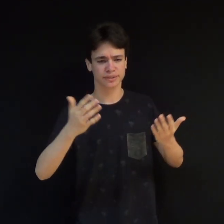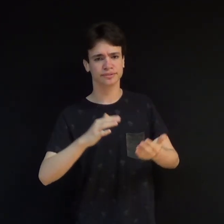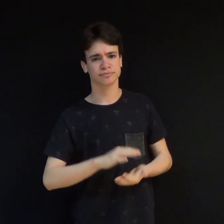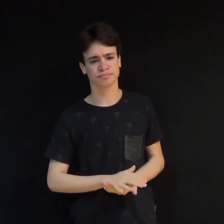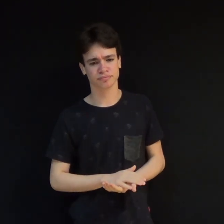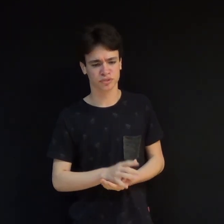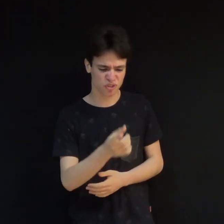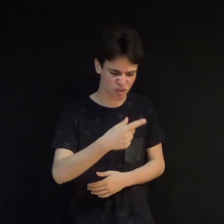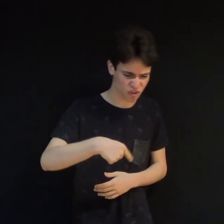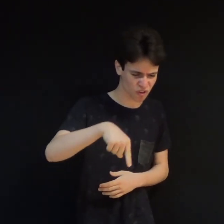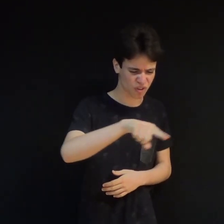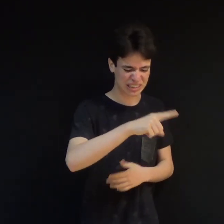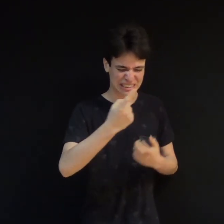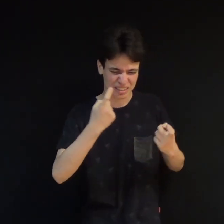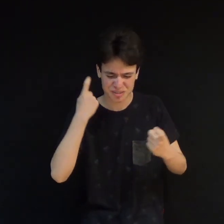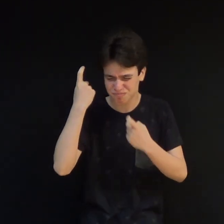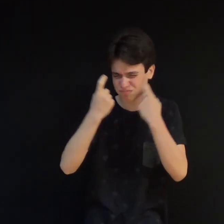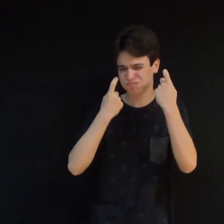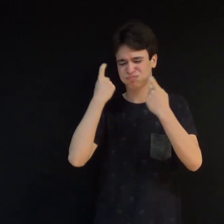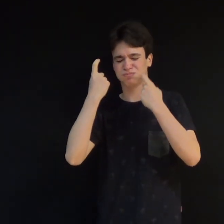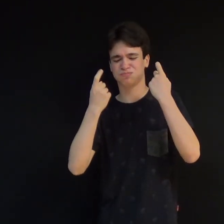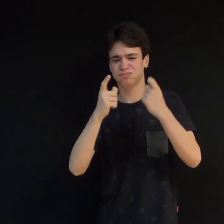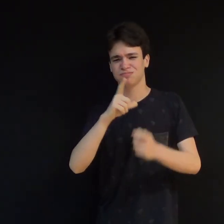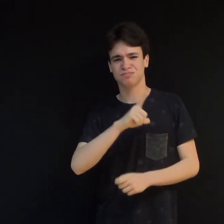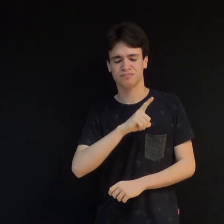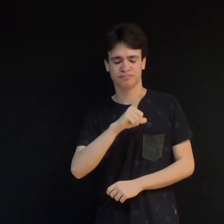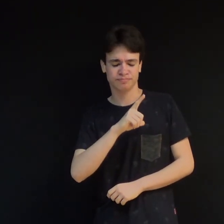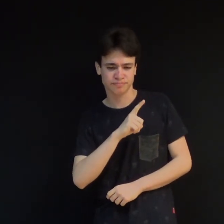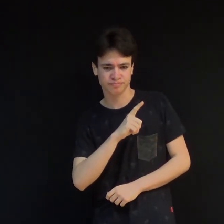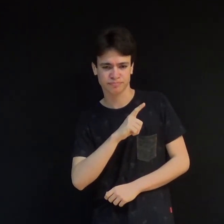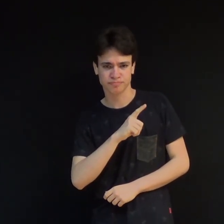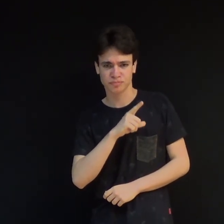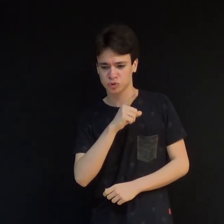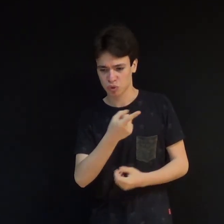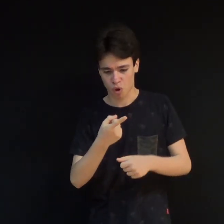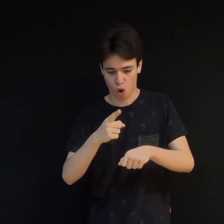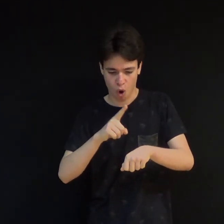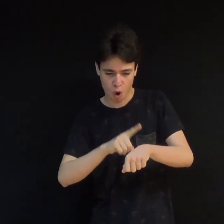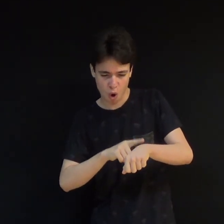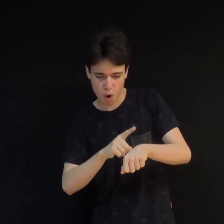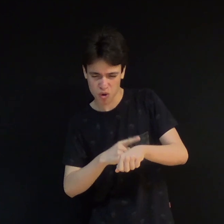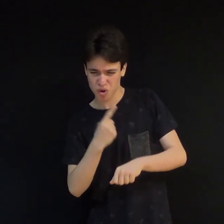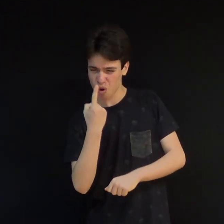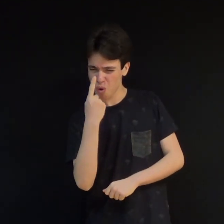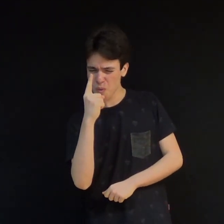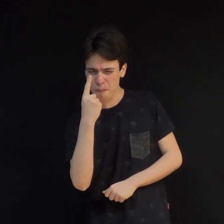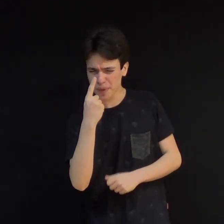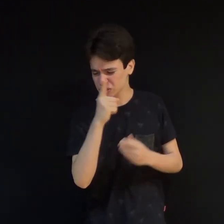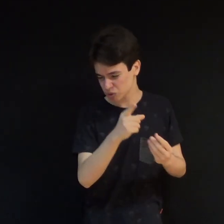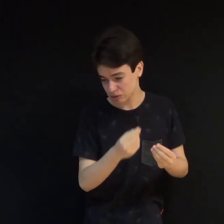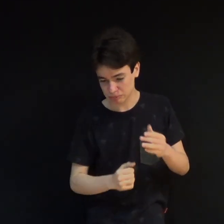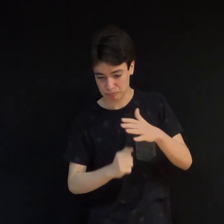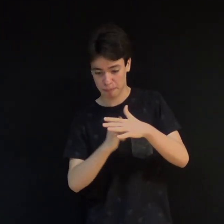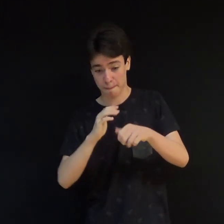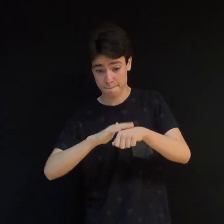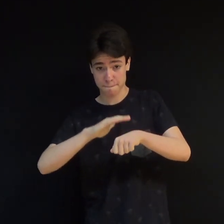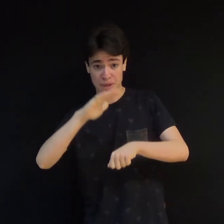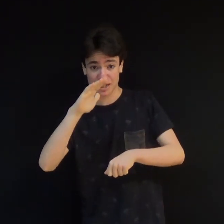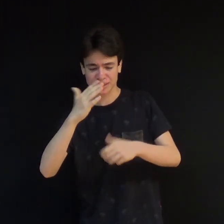por mais que se preocupe, pode acrescentar uma hora, uma hora que seja a sua vida? Porque vocês se preocupam